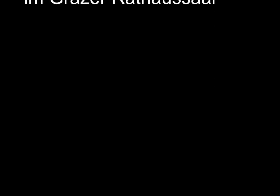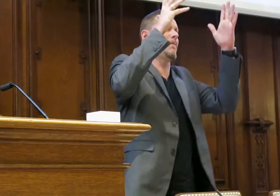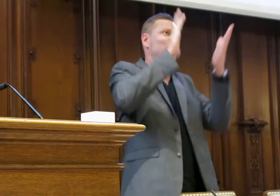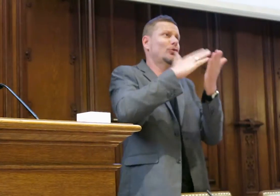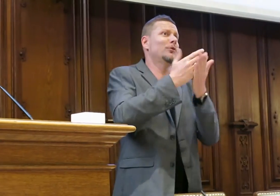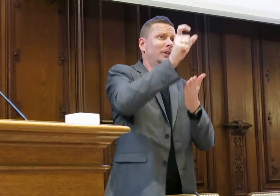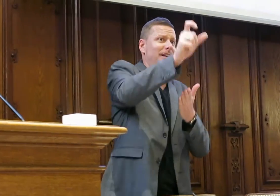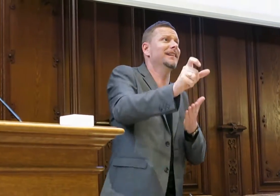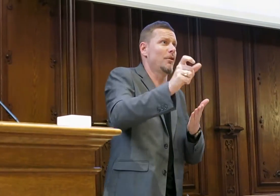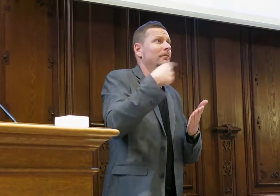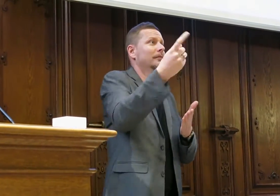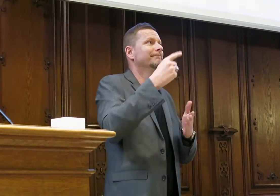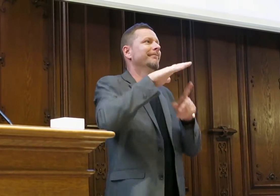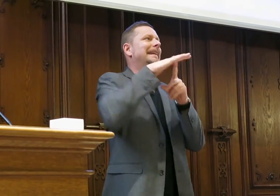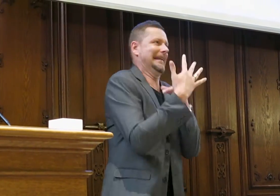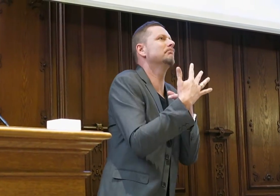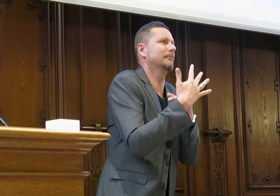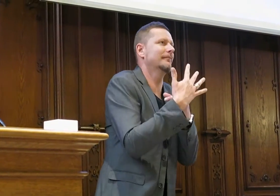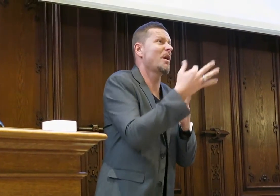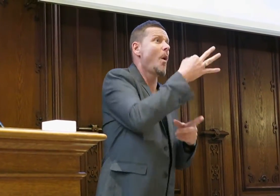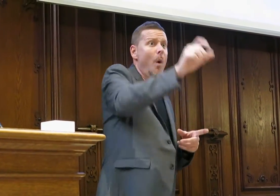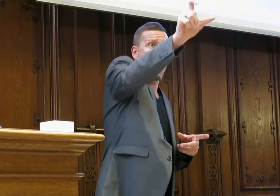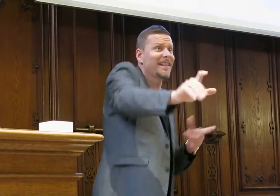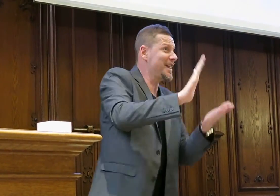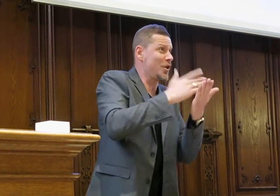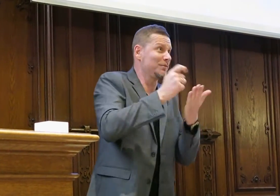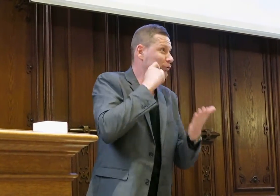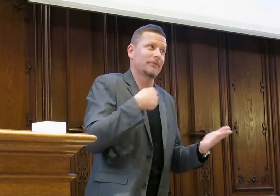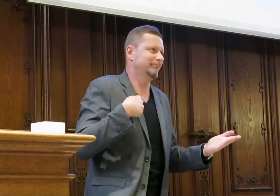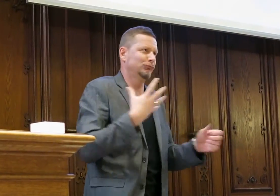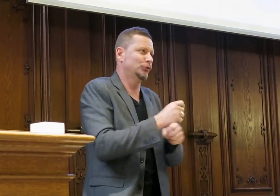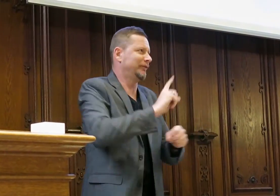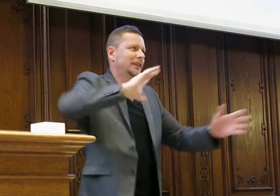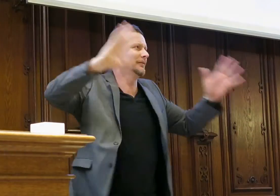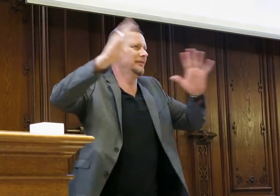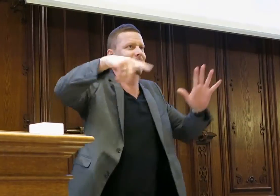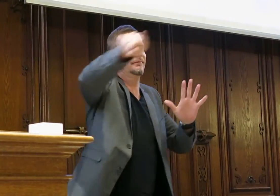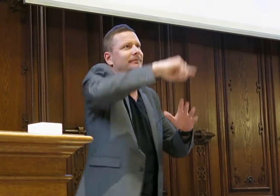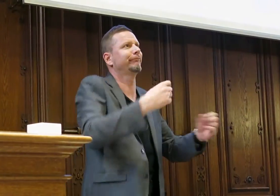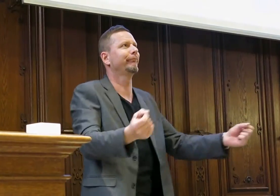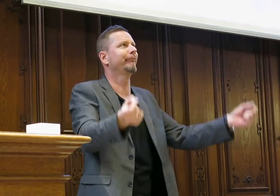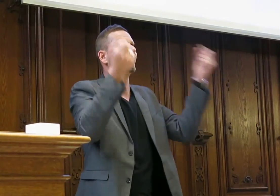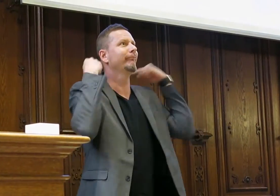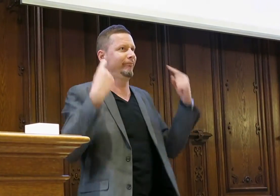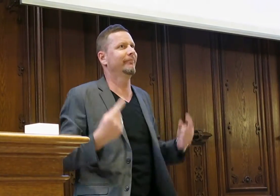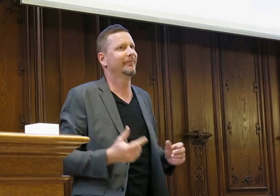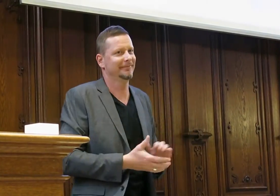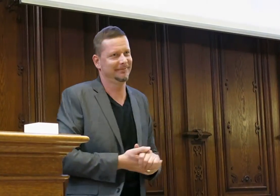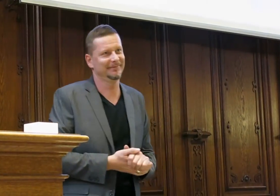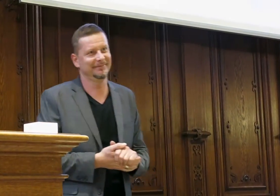Eine wichtige Sache ist vielleicht auch, dass ich erwähnen möchte, ohne Dolmetscherin wäre es heute nicht so eine Präsentation,